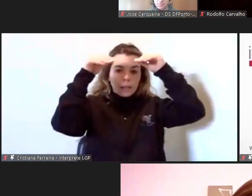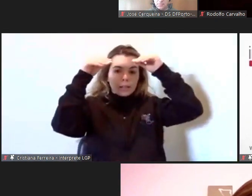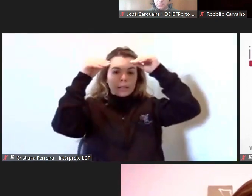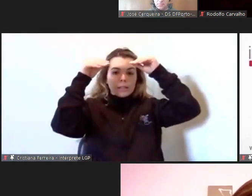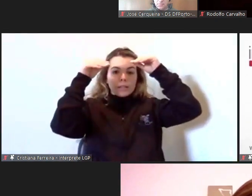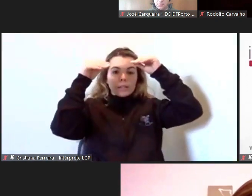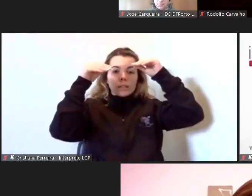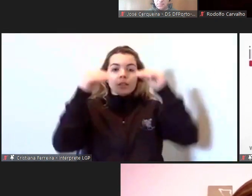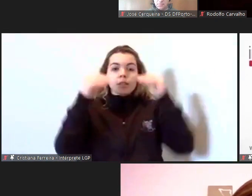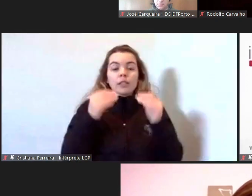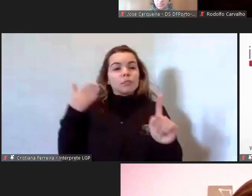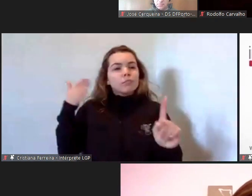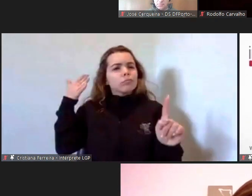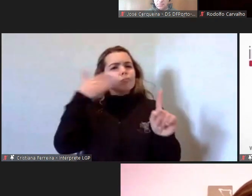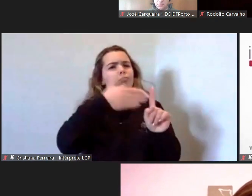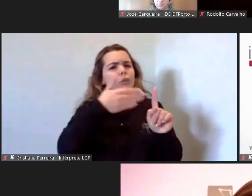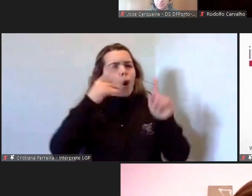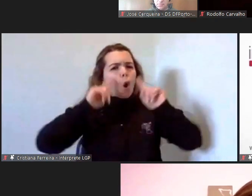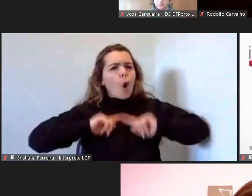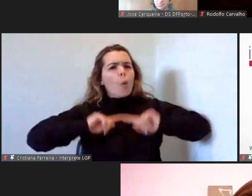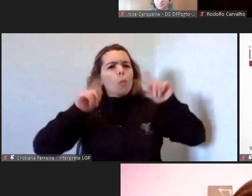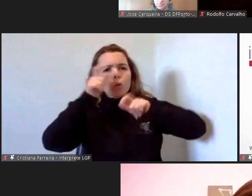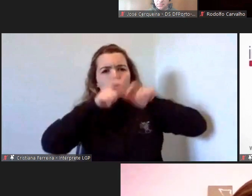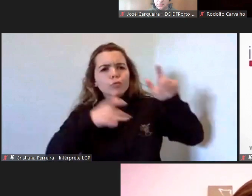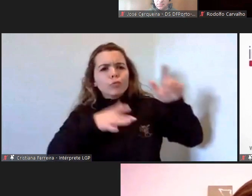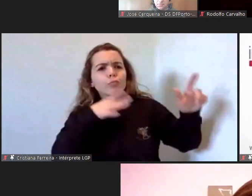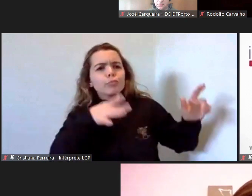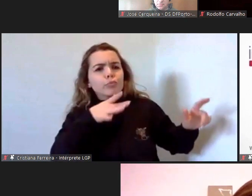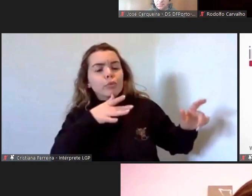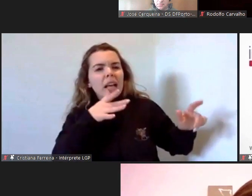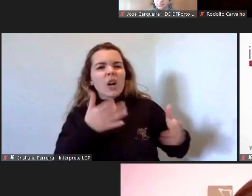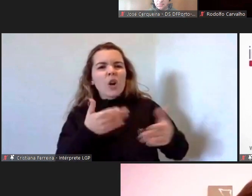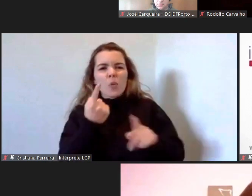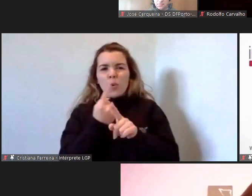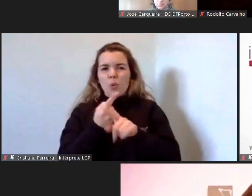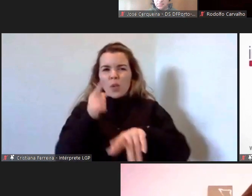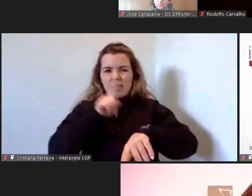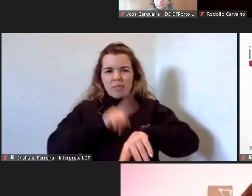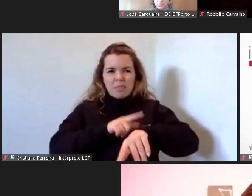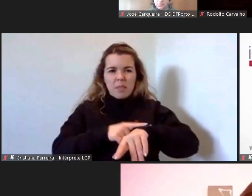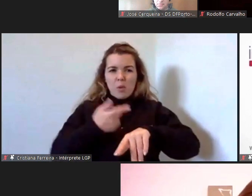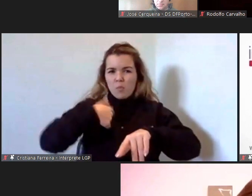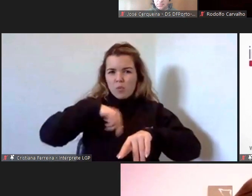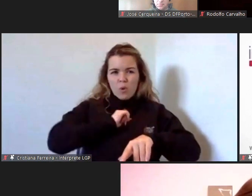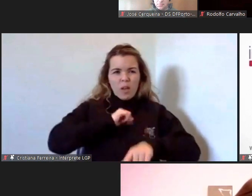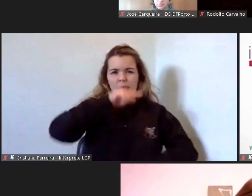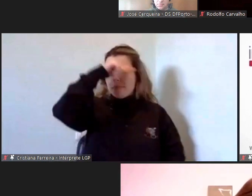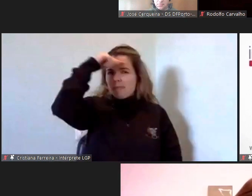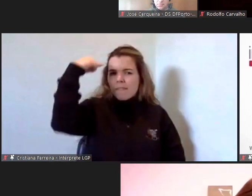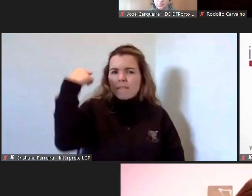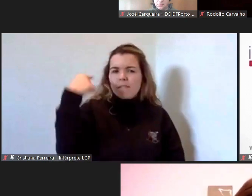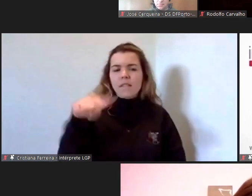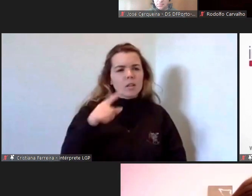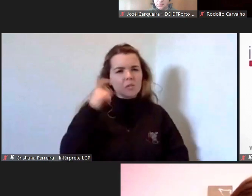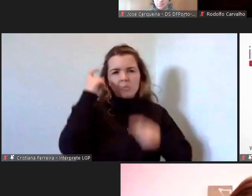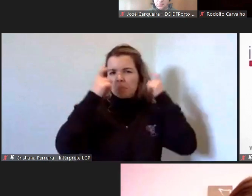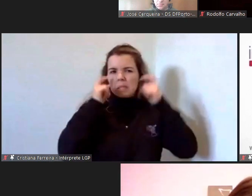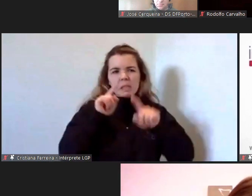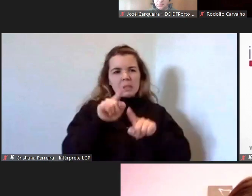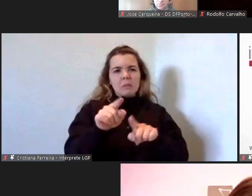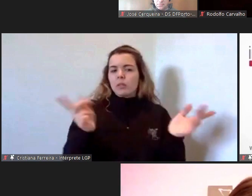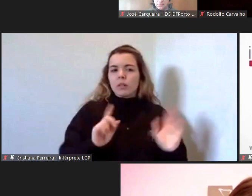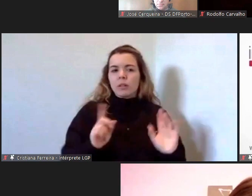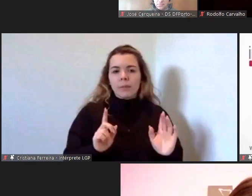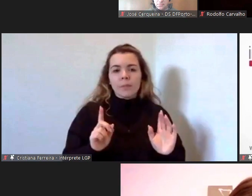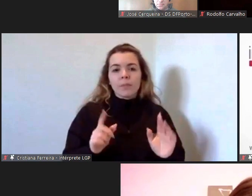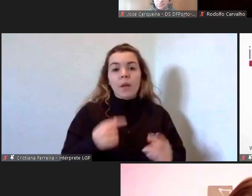a dirigir-se ao público coisa que no nosso tempo era muito difícil no meu tempo nem se pensava eu às